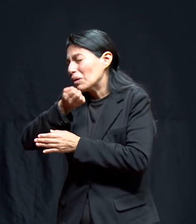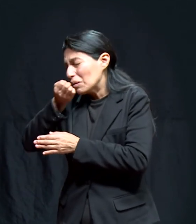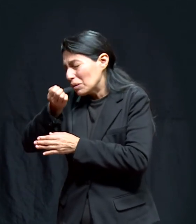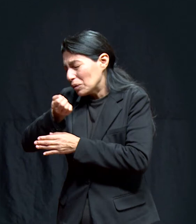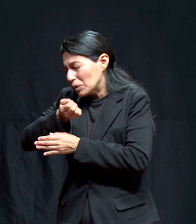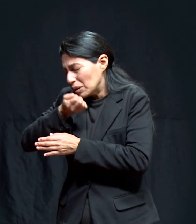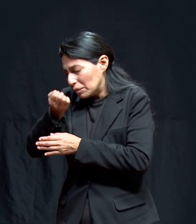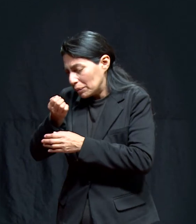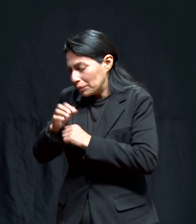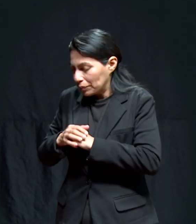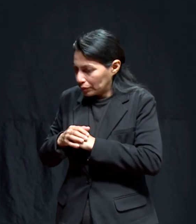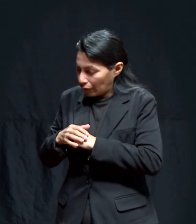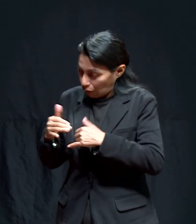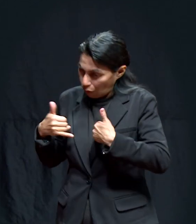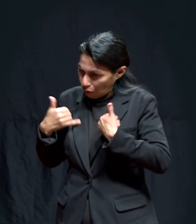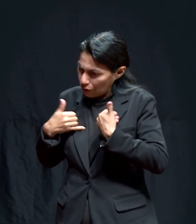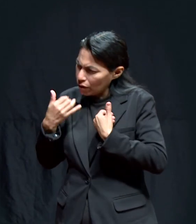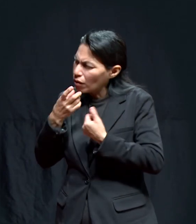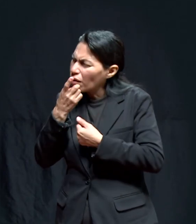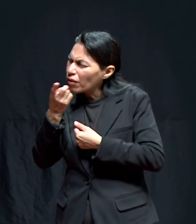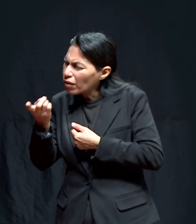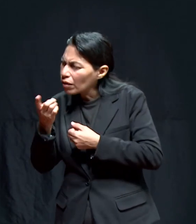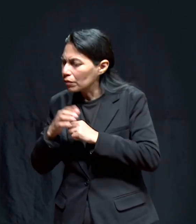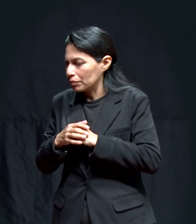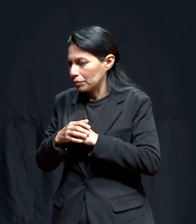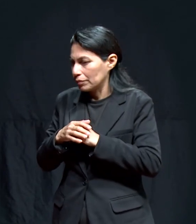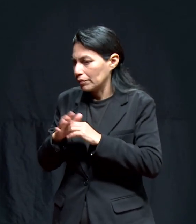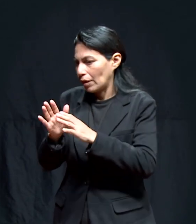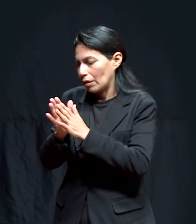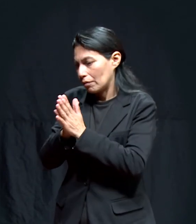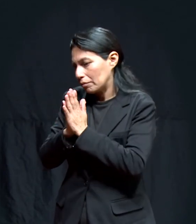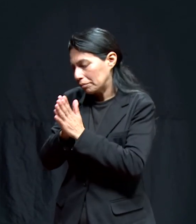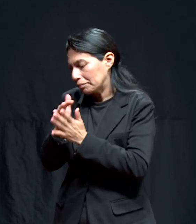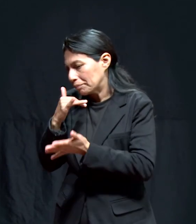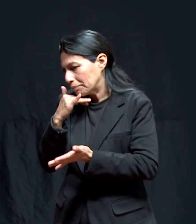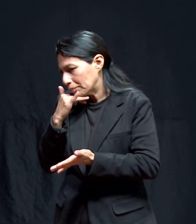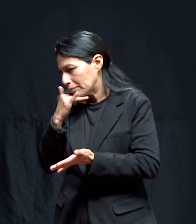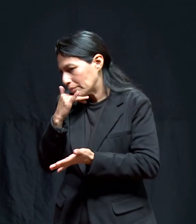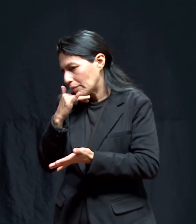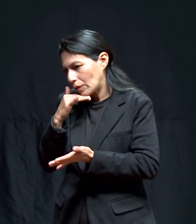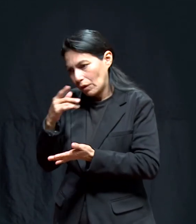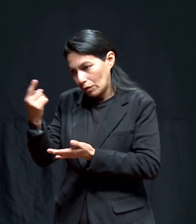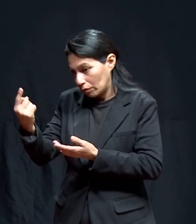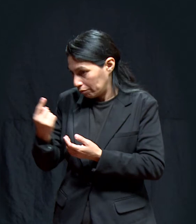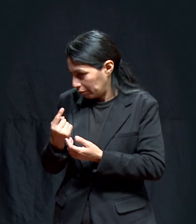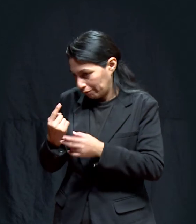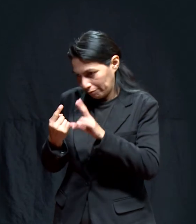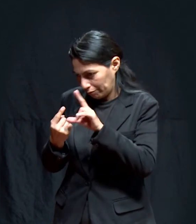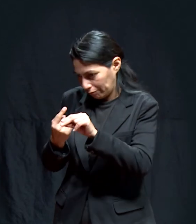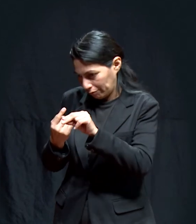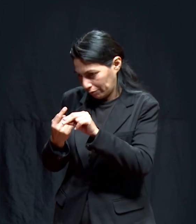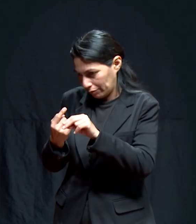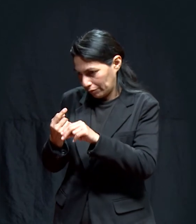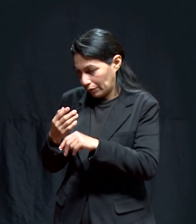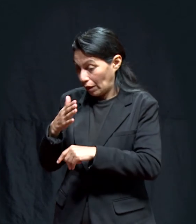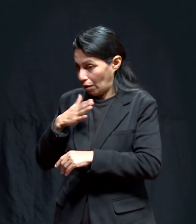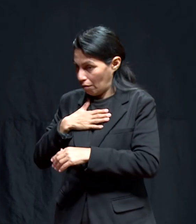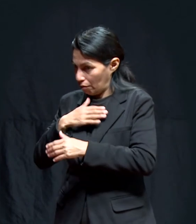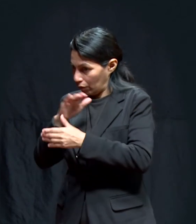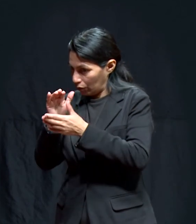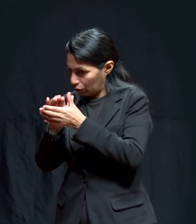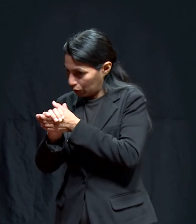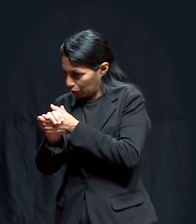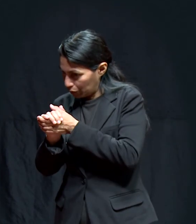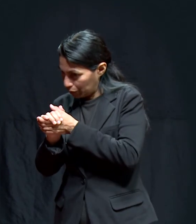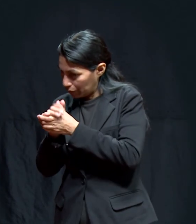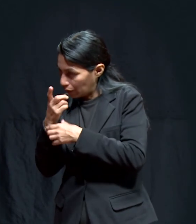así quedó. Pero yo le dije al joven, bueno, ya no vengas y entonces le dije a